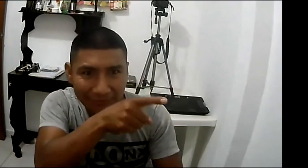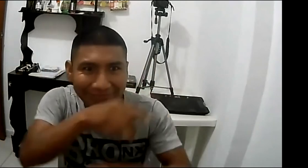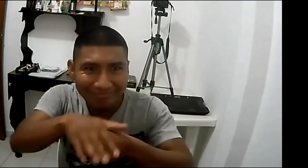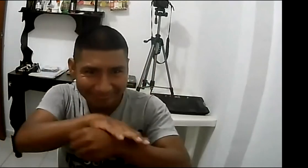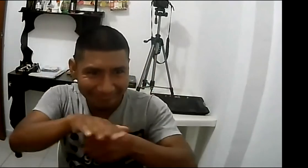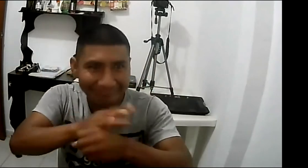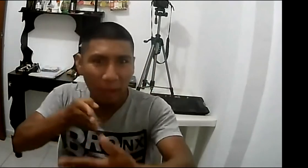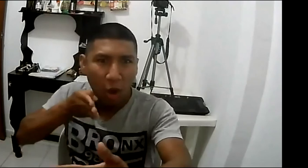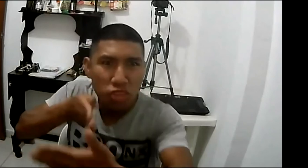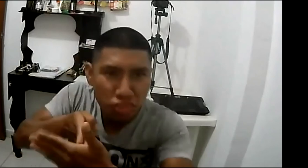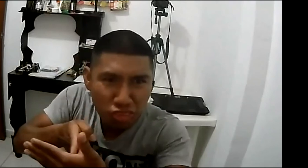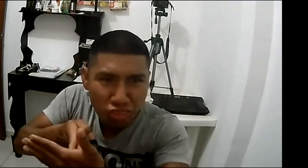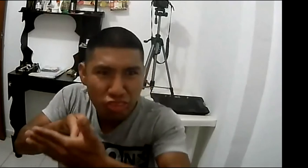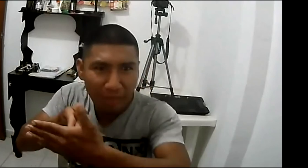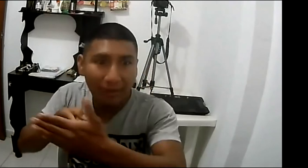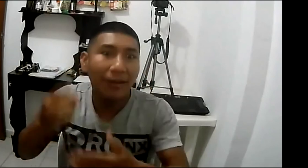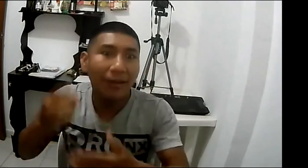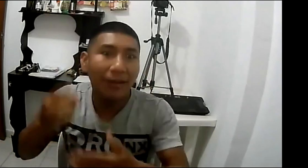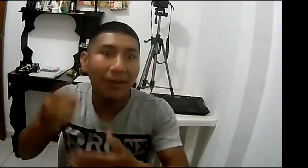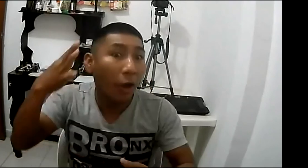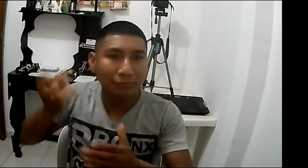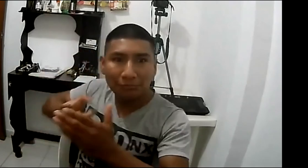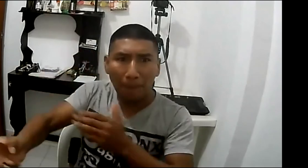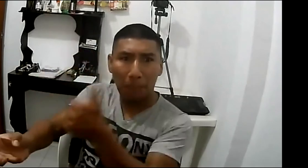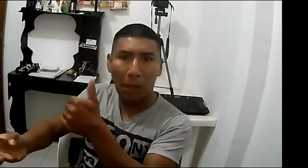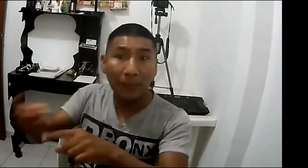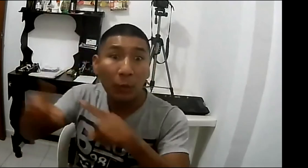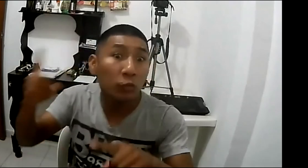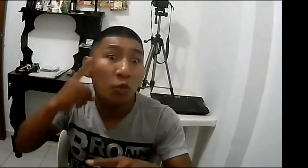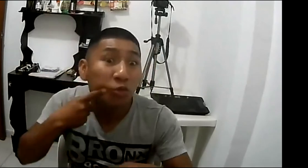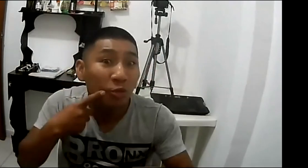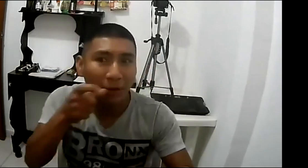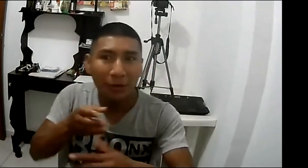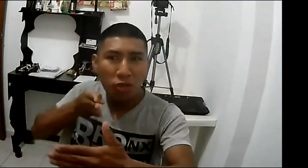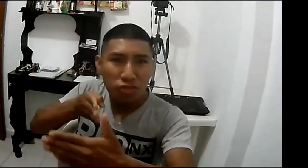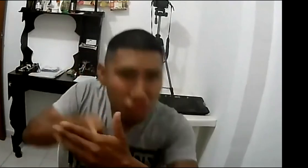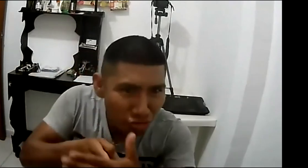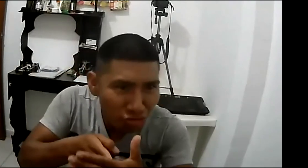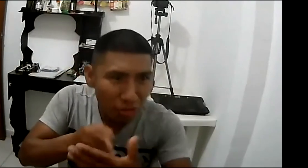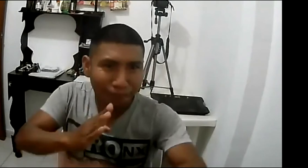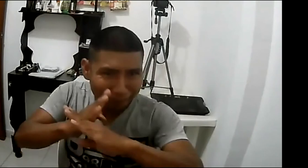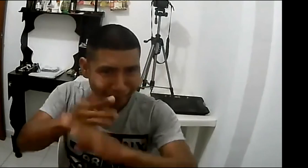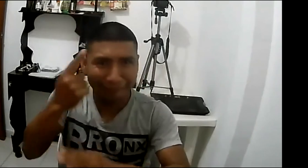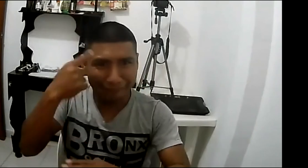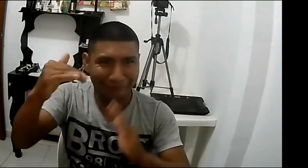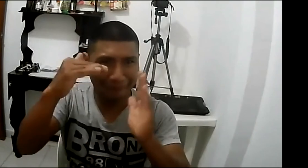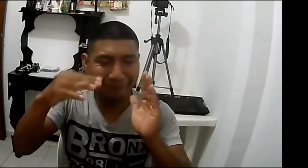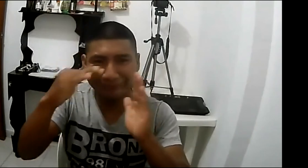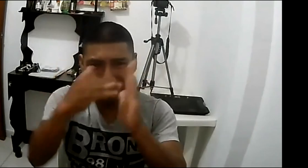Bueno, lo que decía el compañero ahora, por ejemplo, que existía una barrera y que ellos mismos habían tratado de hacer